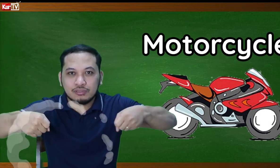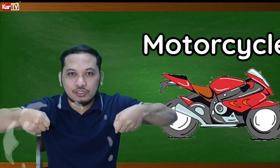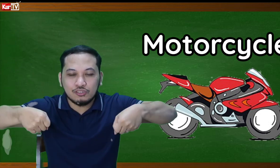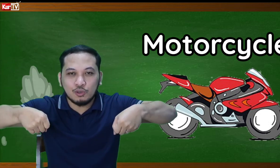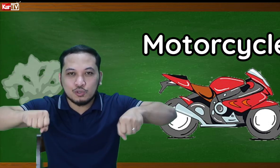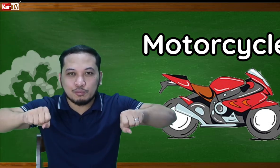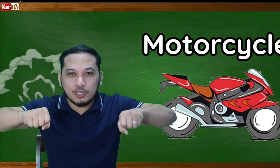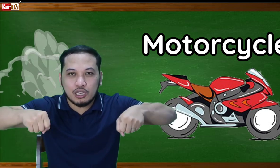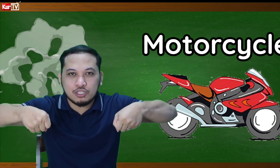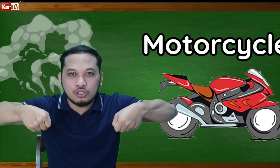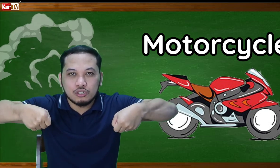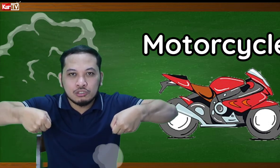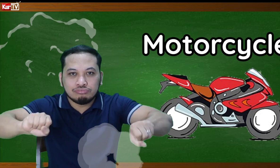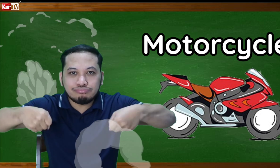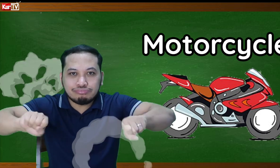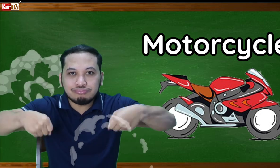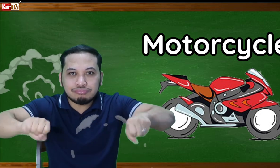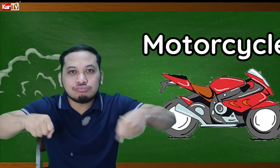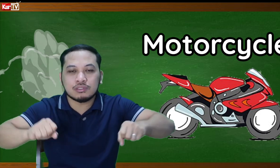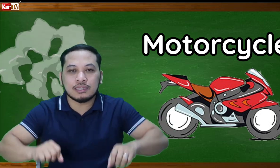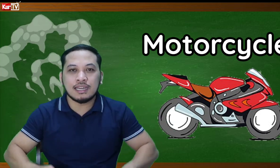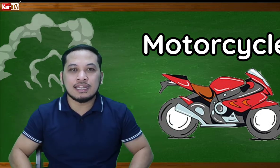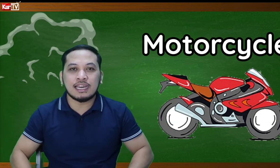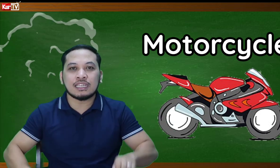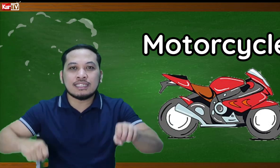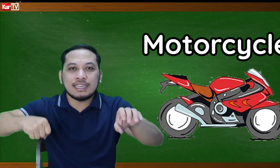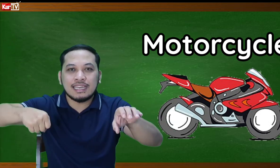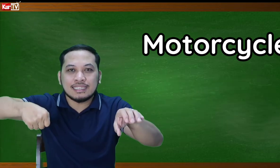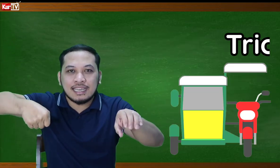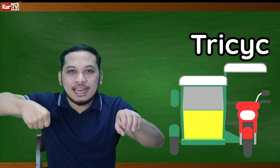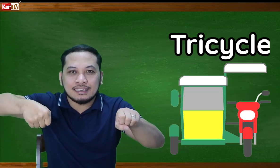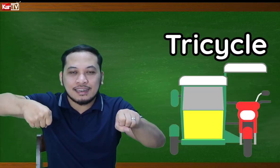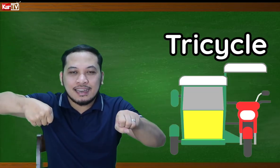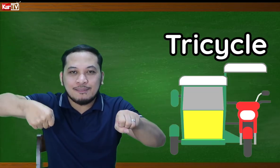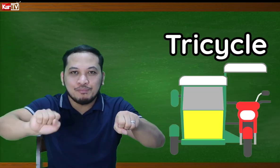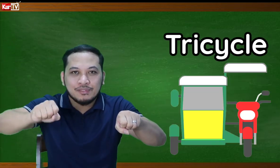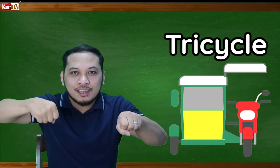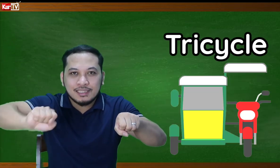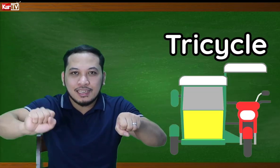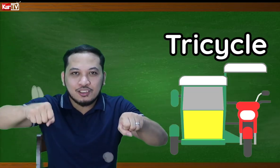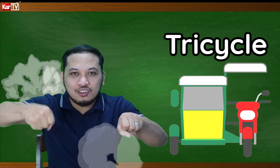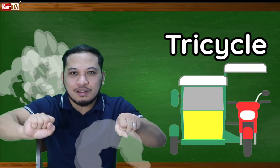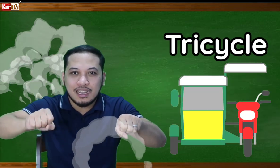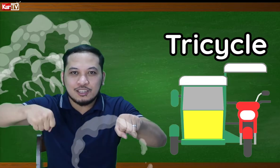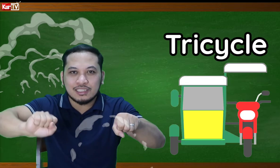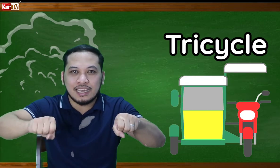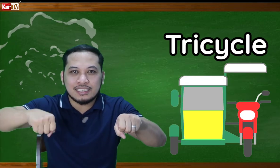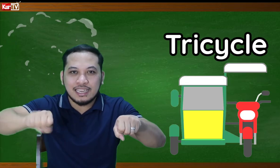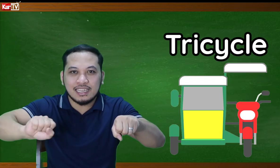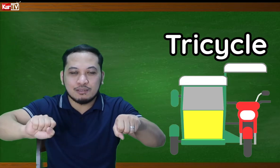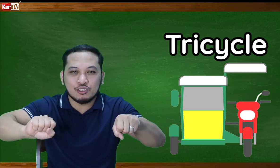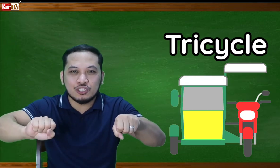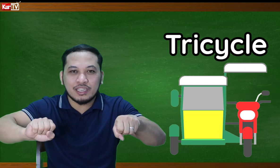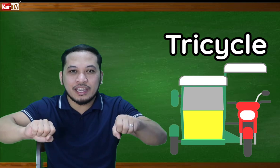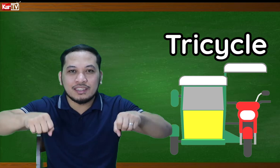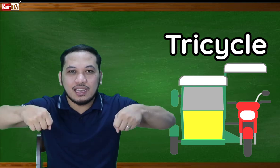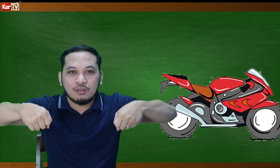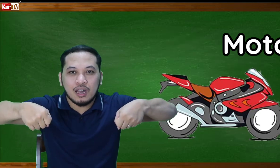May usok pala lang po siya. Pandaan na. Tricycle, isa lang. Isa lang yung gumaganan sa tricycle. Sa motorcycle, dalawa.